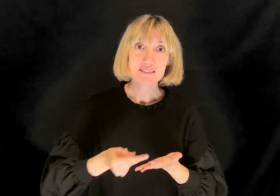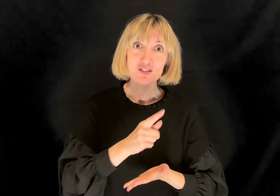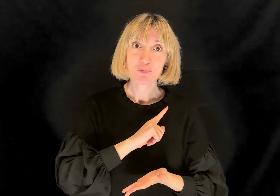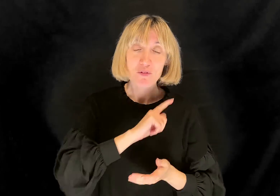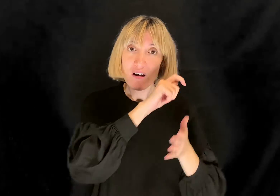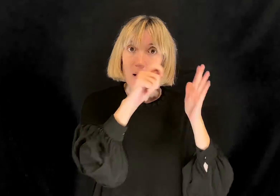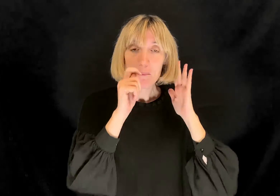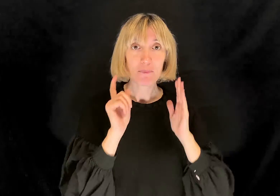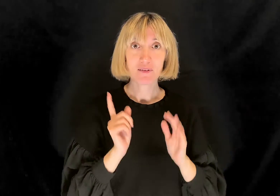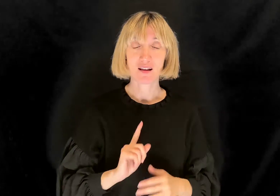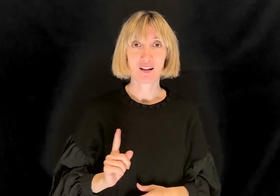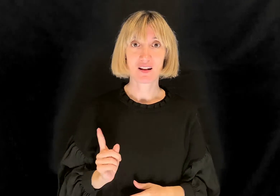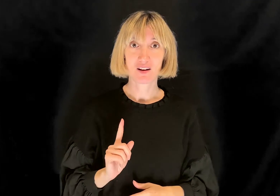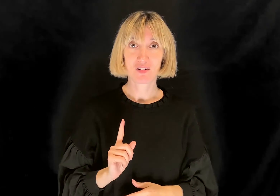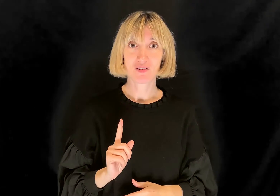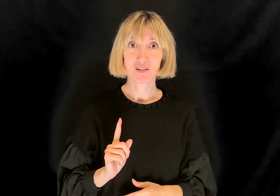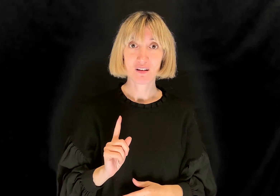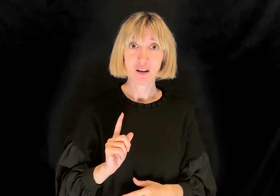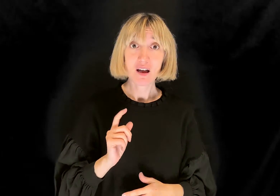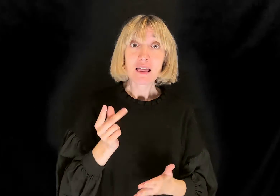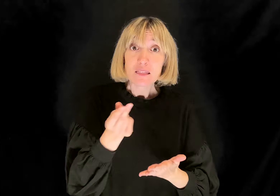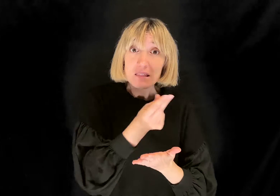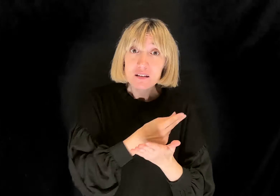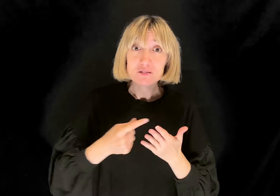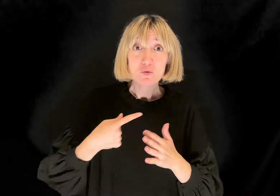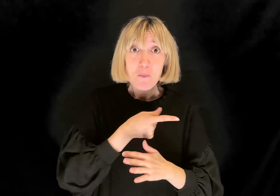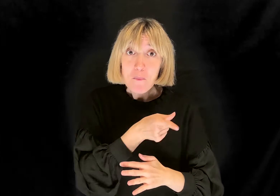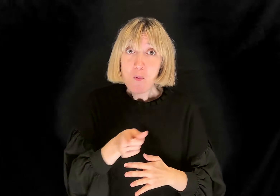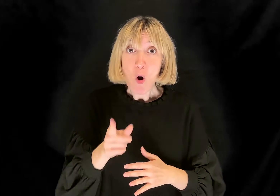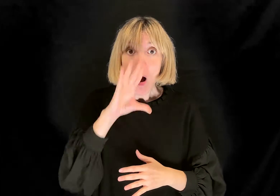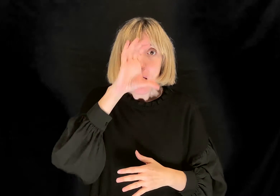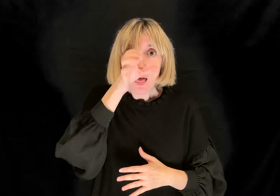di un cappello. Era il disegno di un boa che digeriva un elefante.